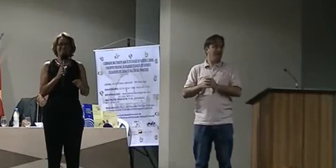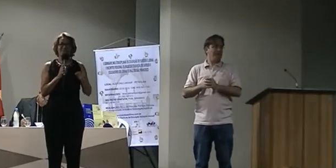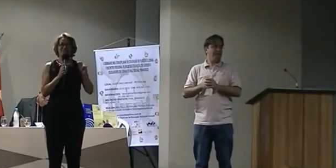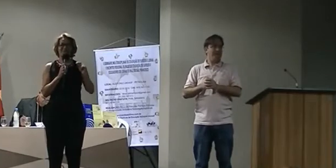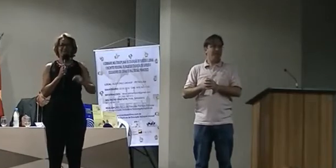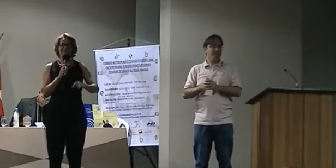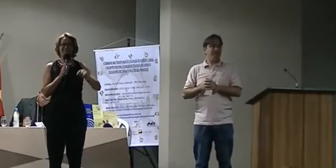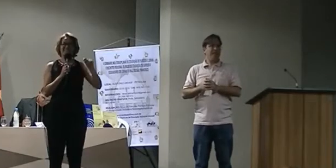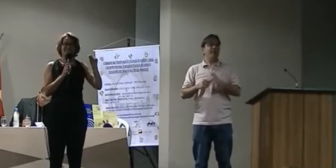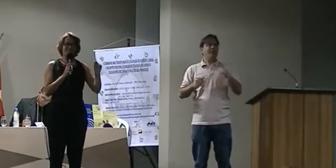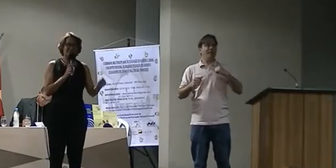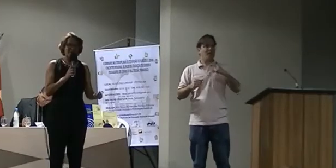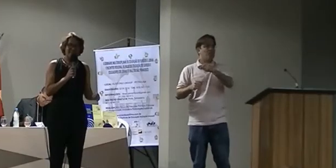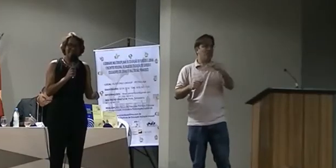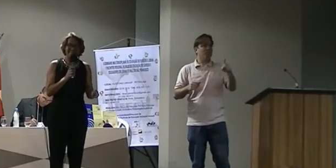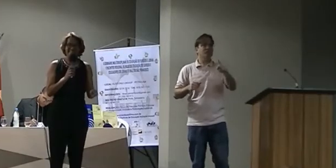Socorro Tavares e Socorro Amariz,